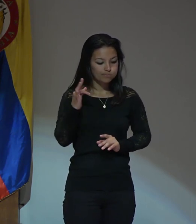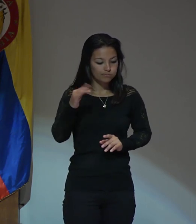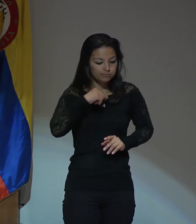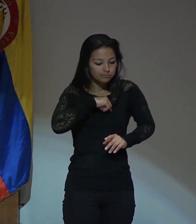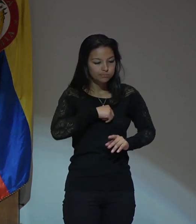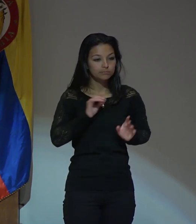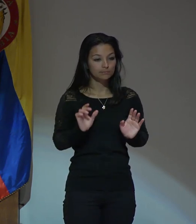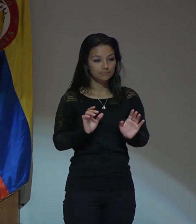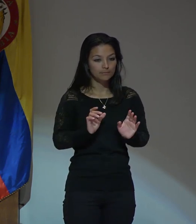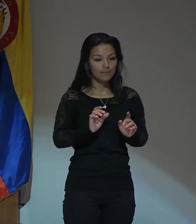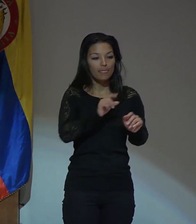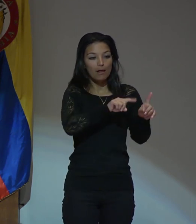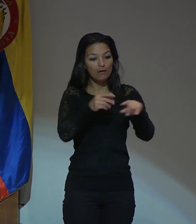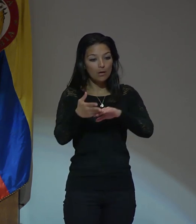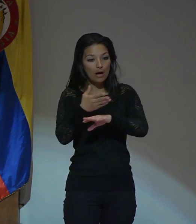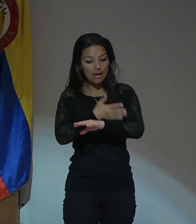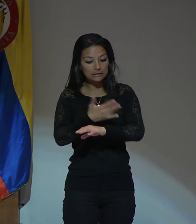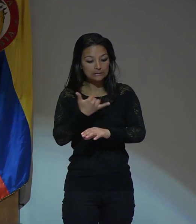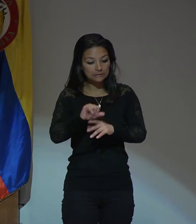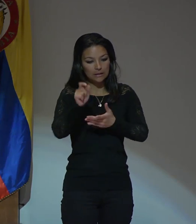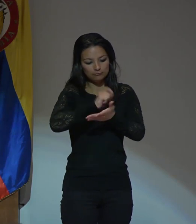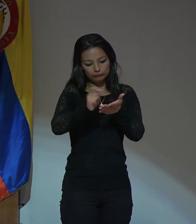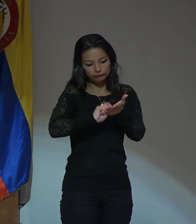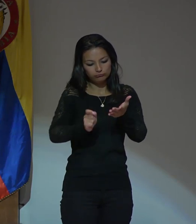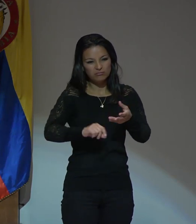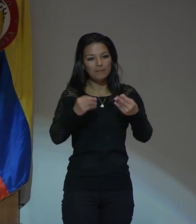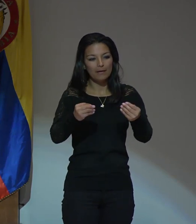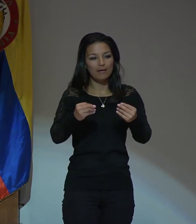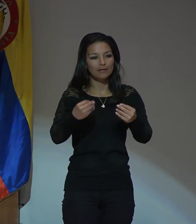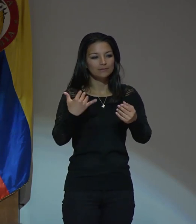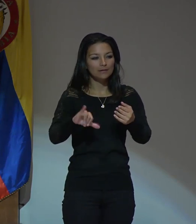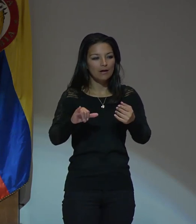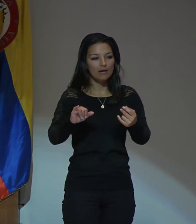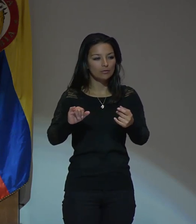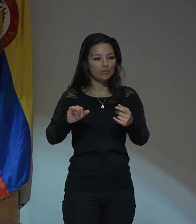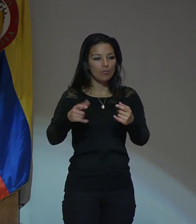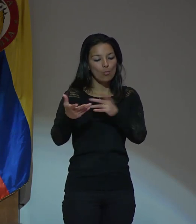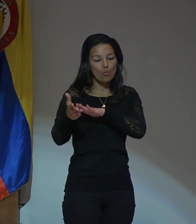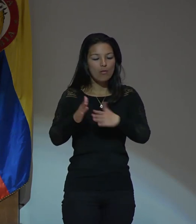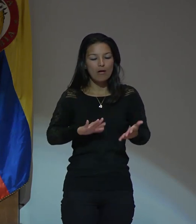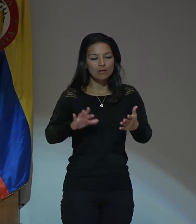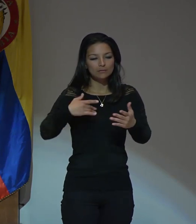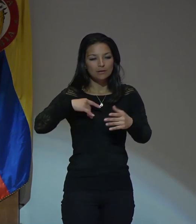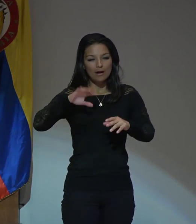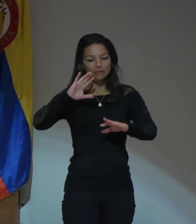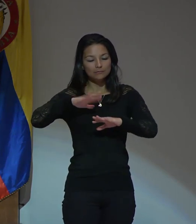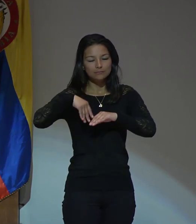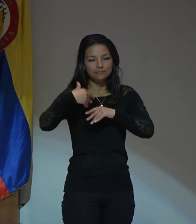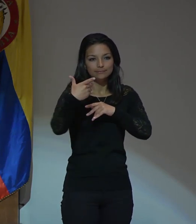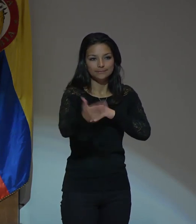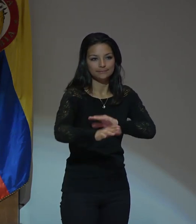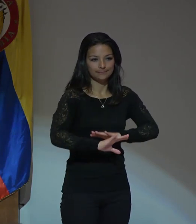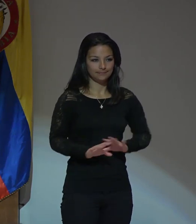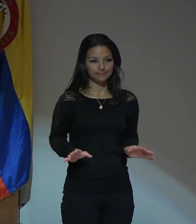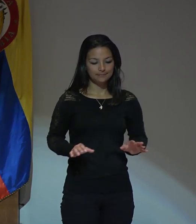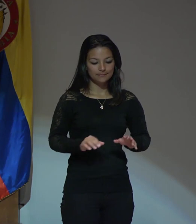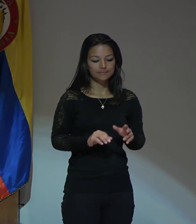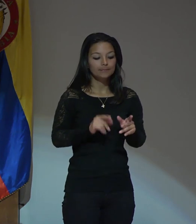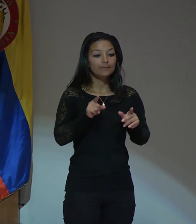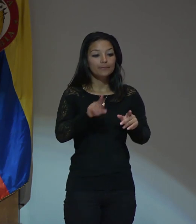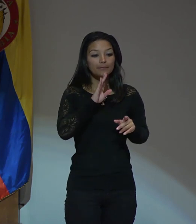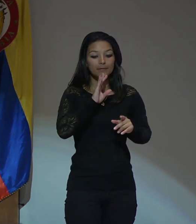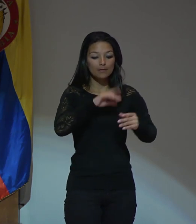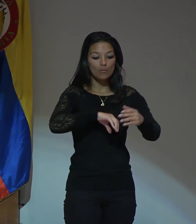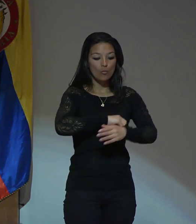escribieron para transcender la muerte y cito para cerrar el